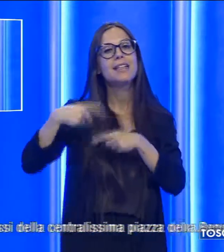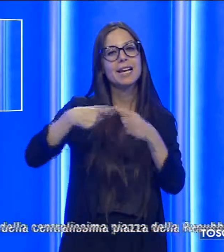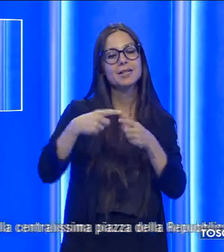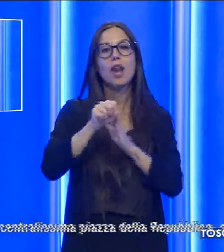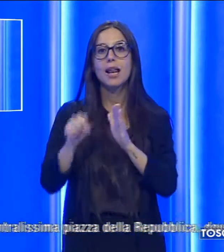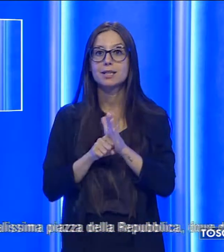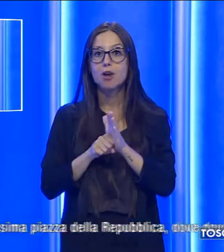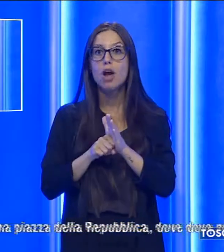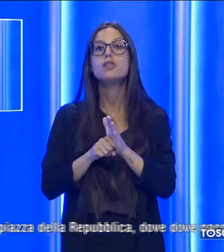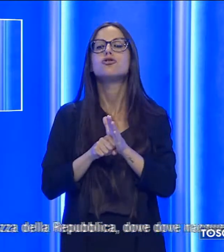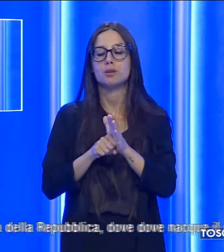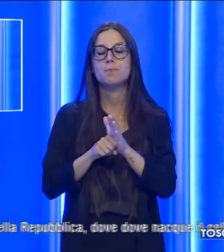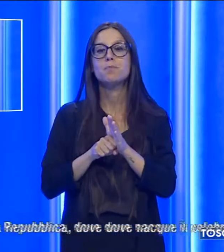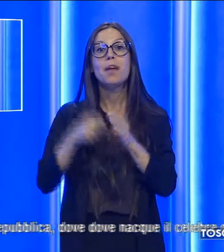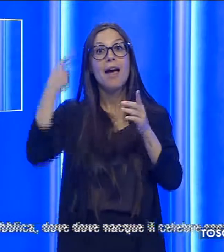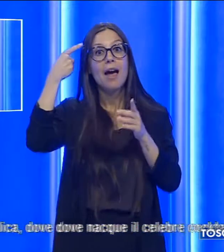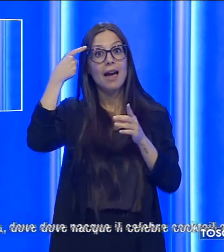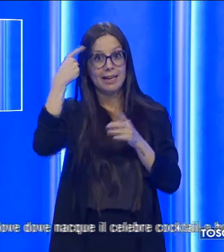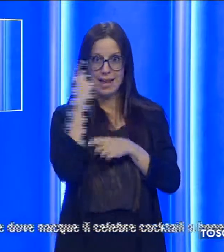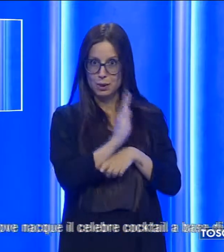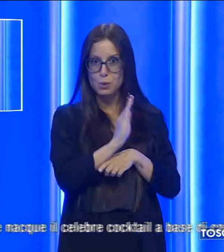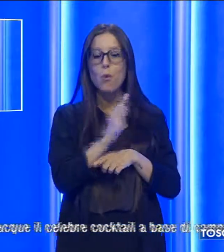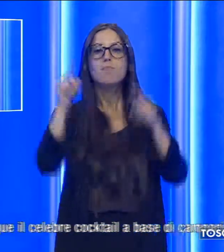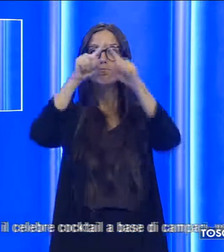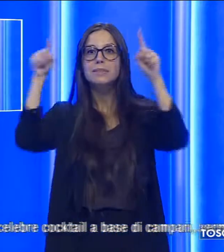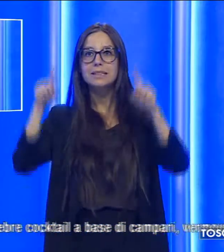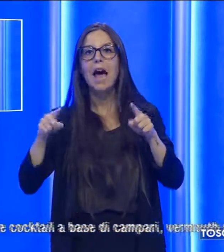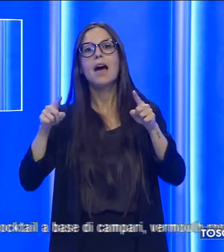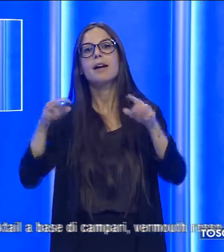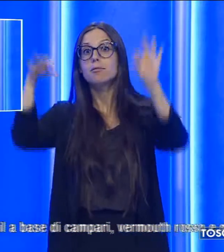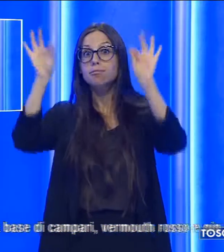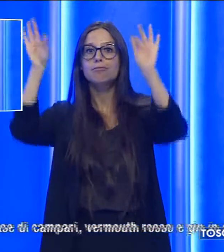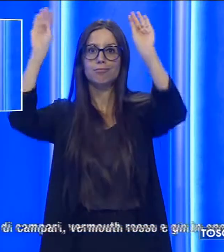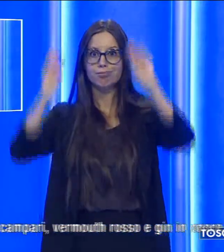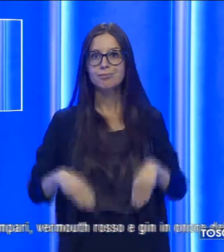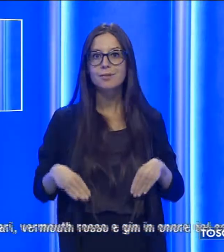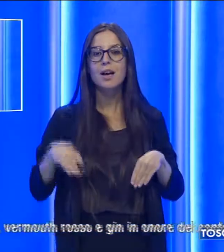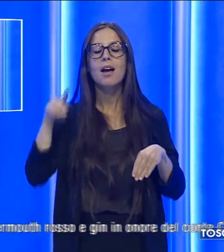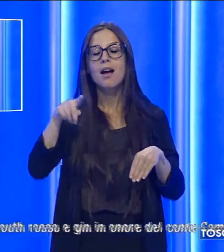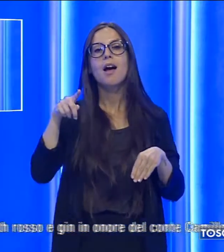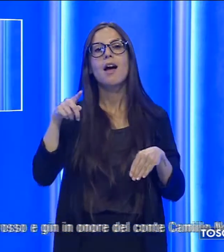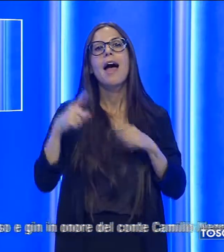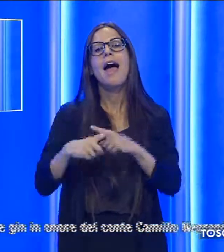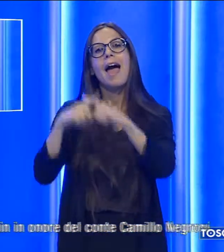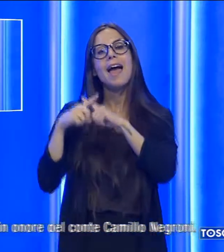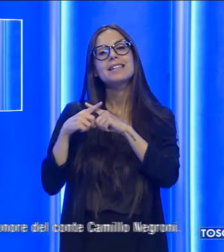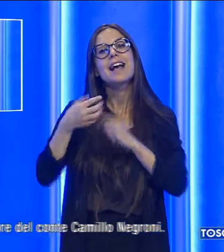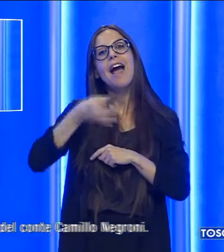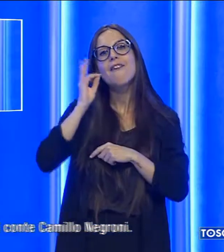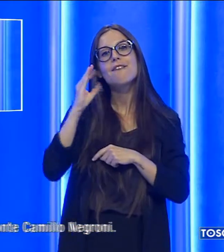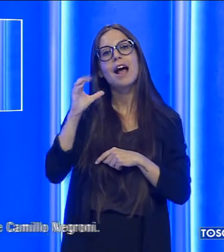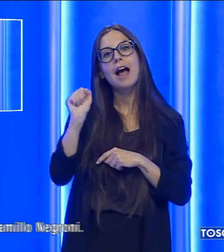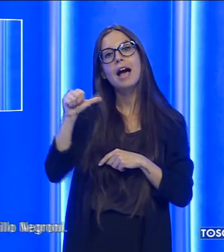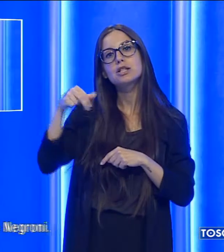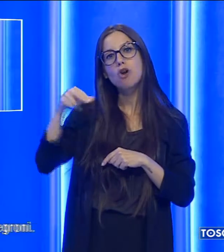la targa affissa sulle pareti dell'ex caffè Casoni nei pressi della centralissima